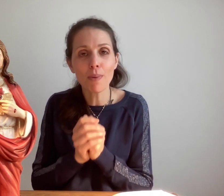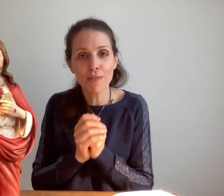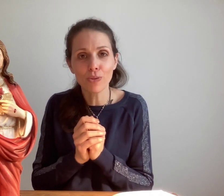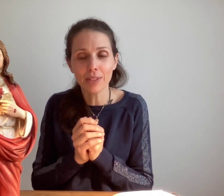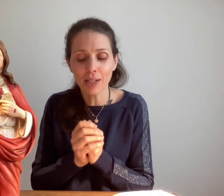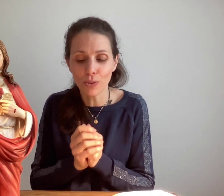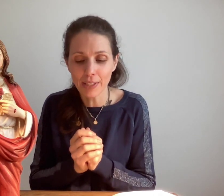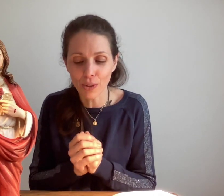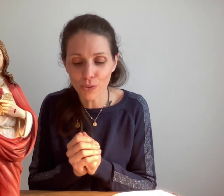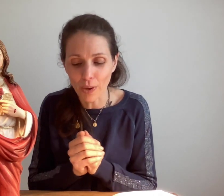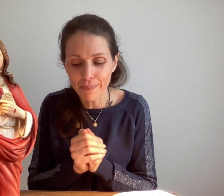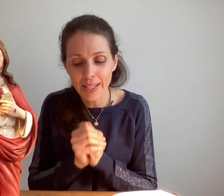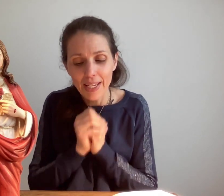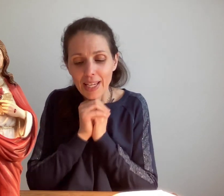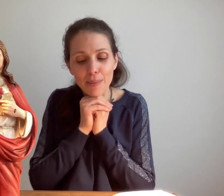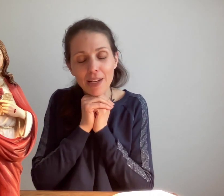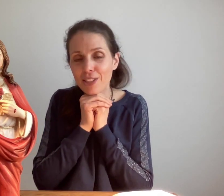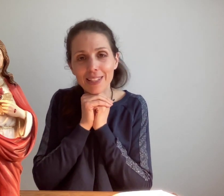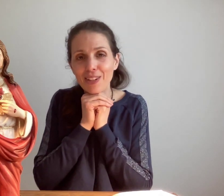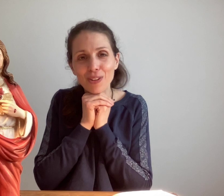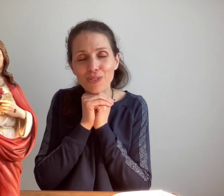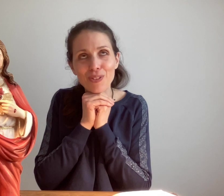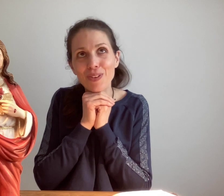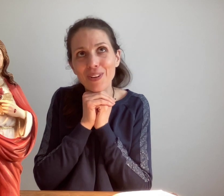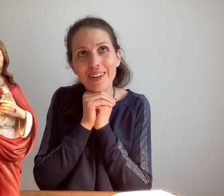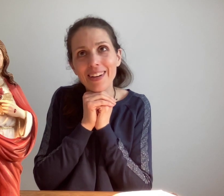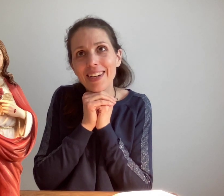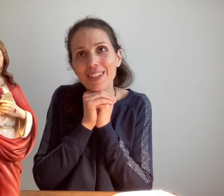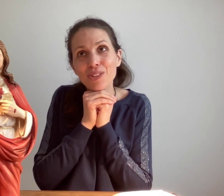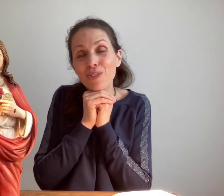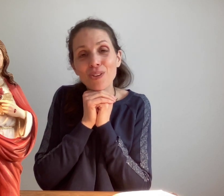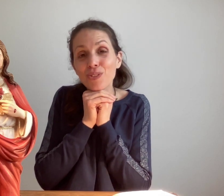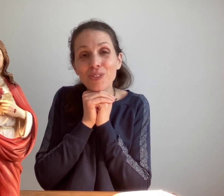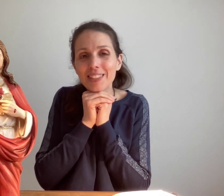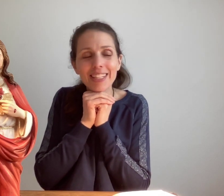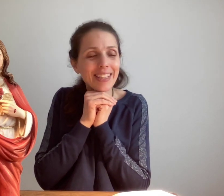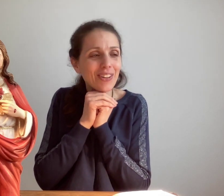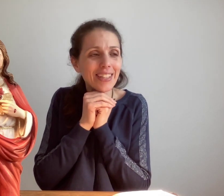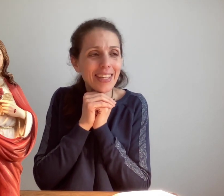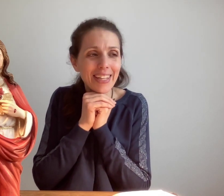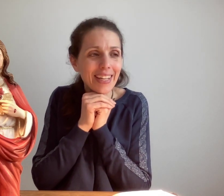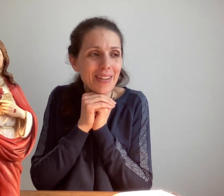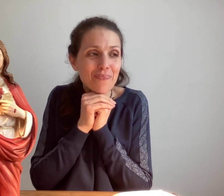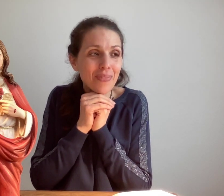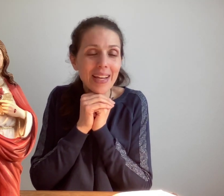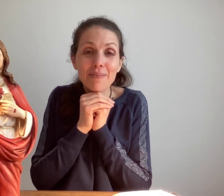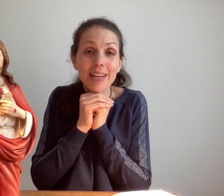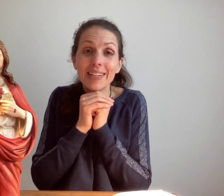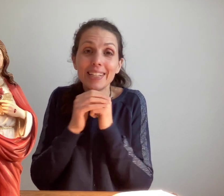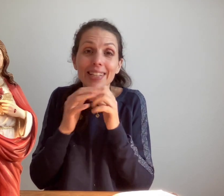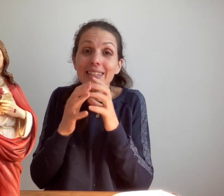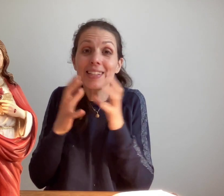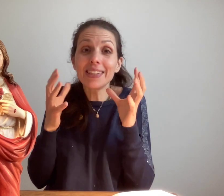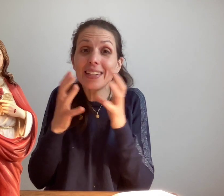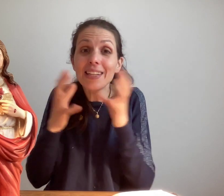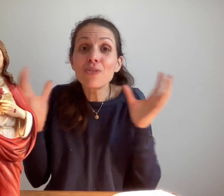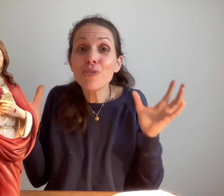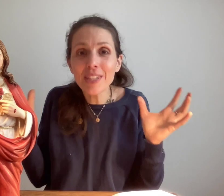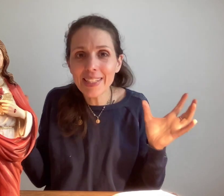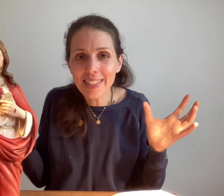ma volonté grandir en toi et bien Seigneur nous voulons nous voulons nous aussi être des des nouveaux-nés de